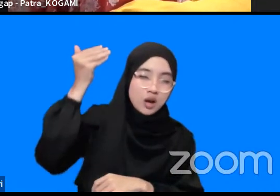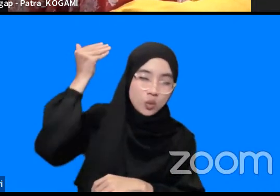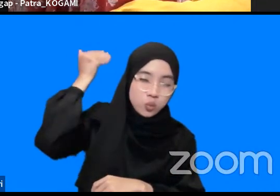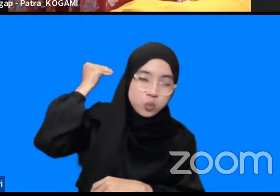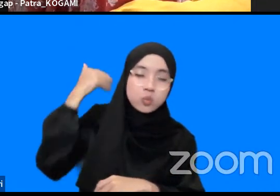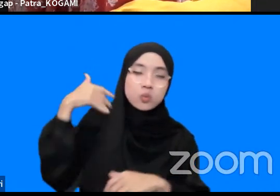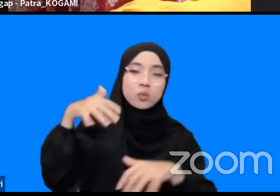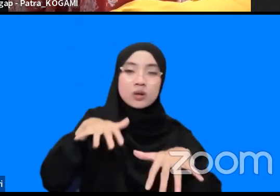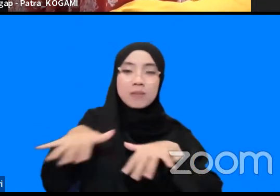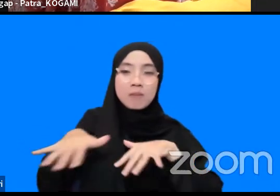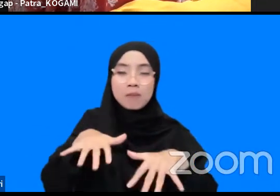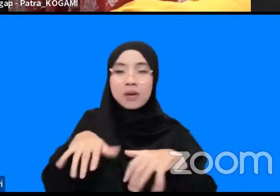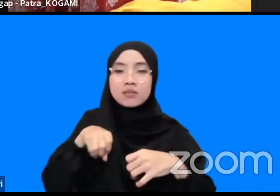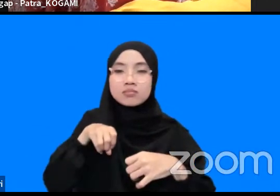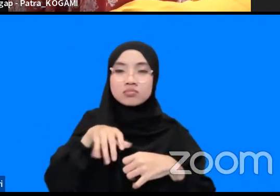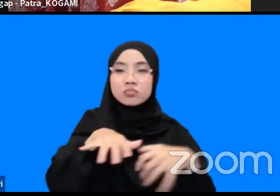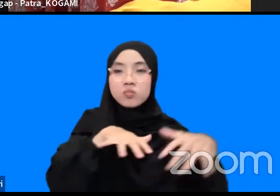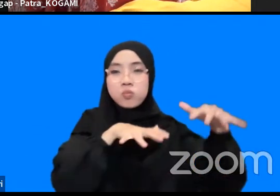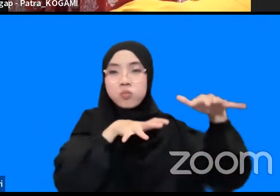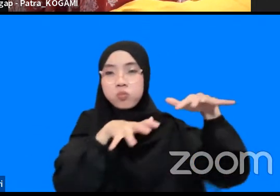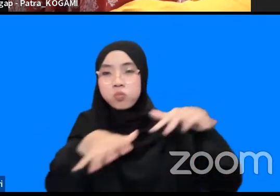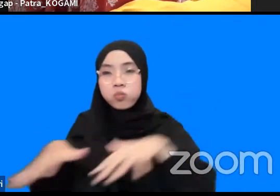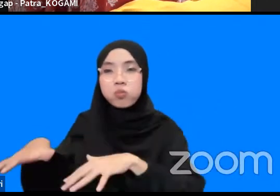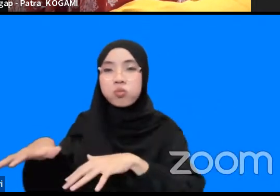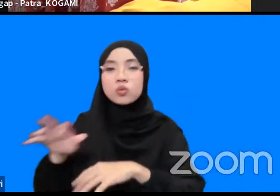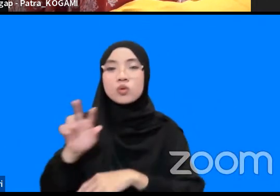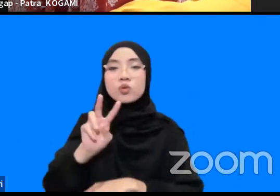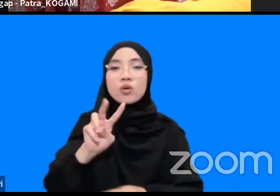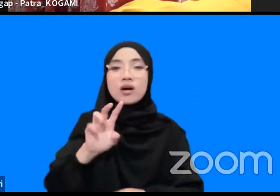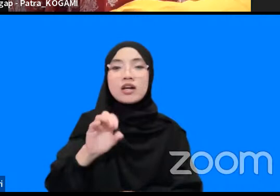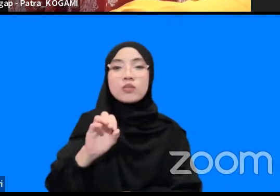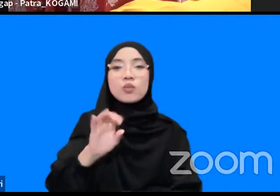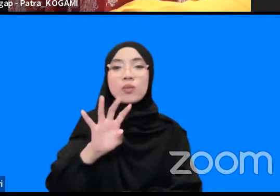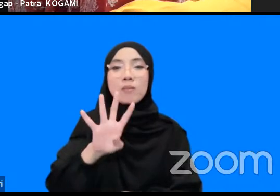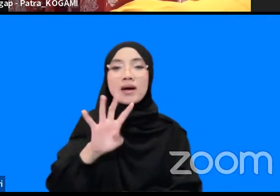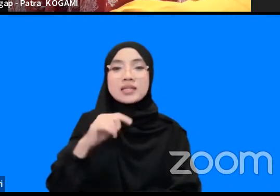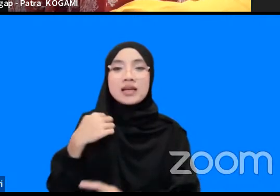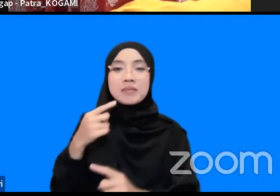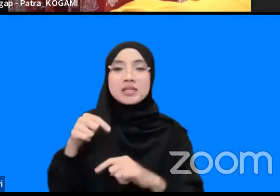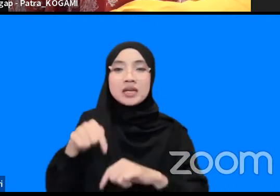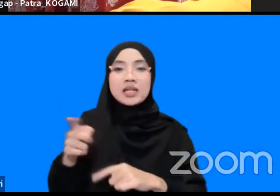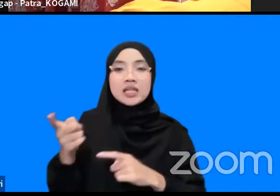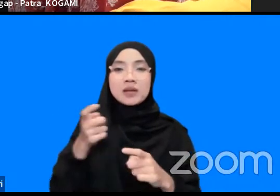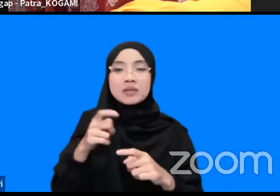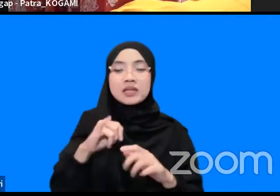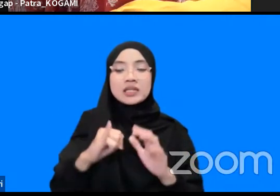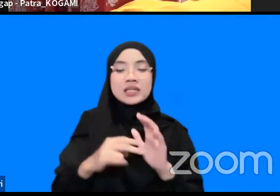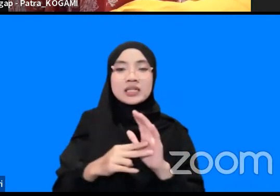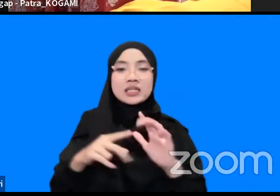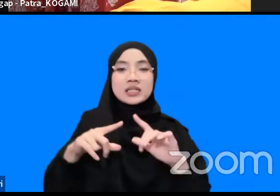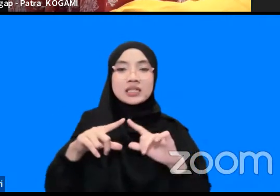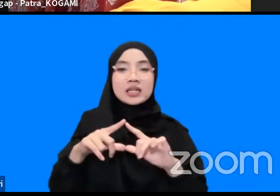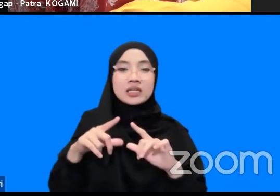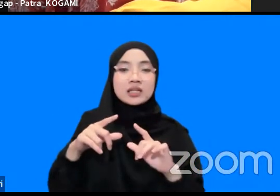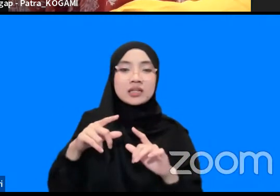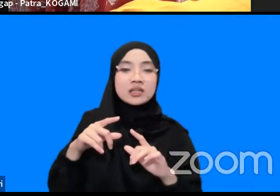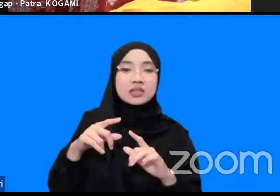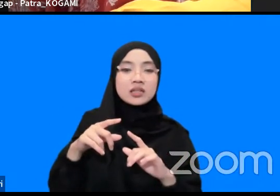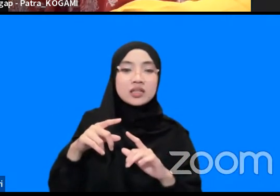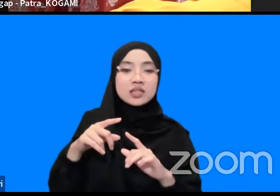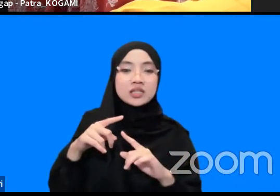bumi dan tsunami tahun 2004 dan sampai saat ini masih ada pertanyaan tinatius itu milik siapa nah itu yang jadi